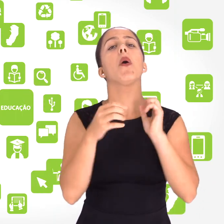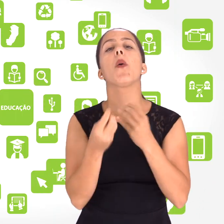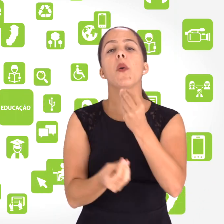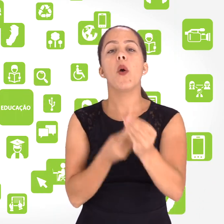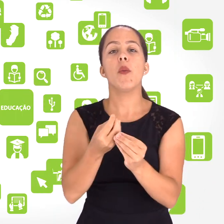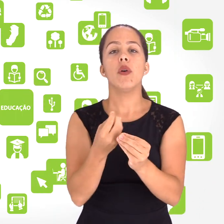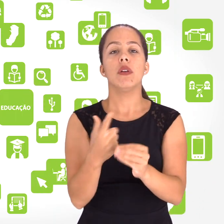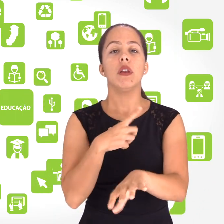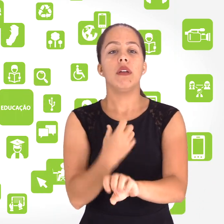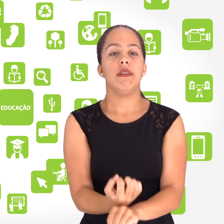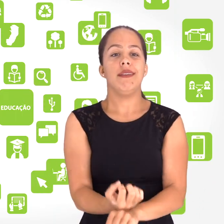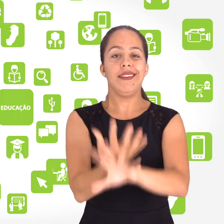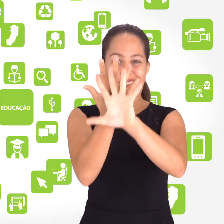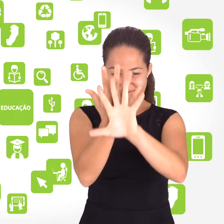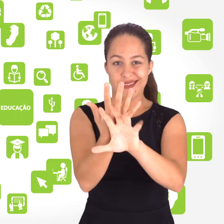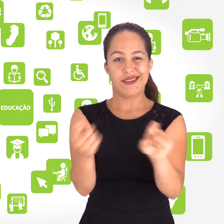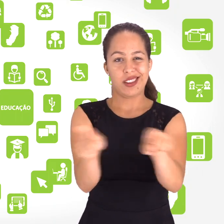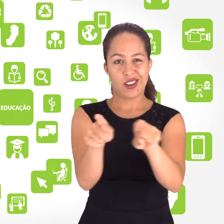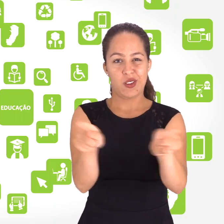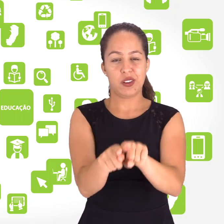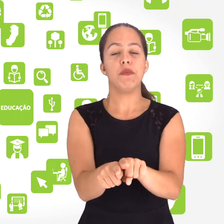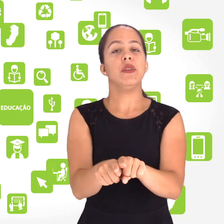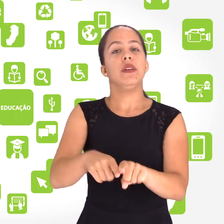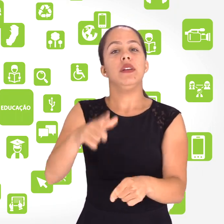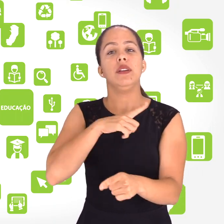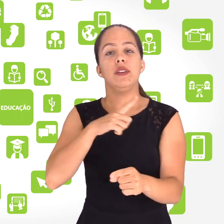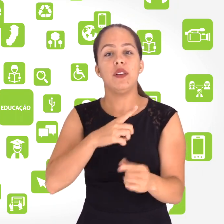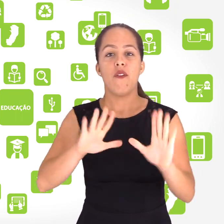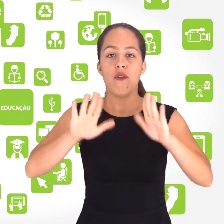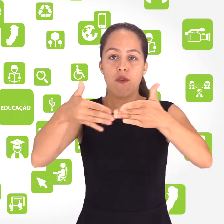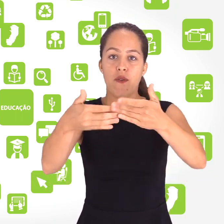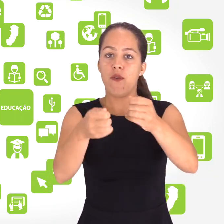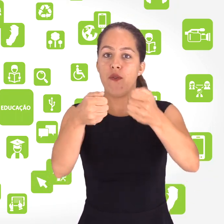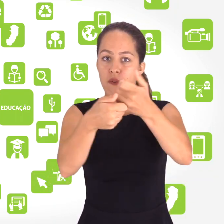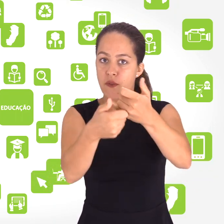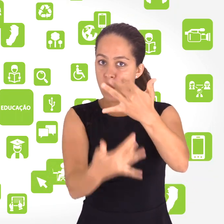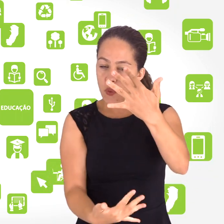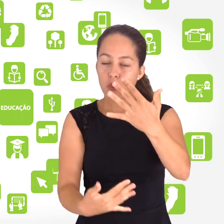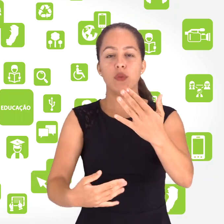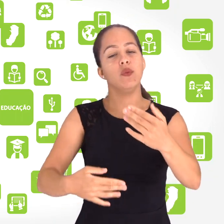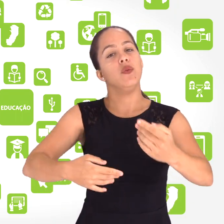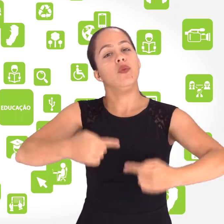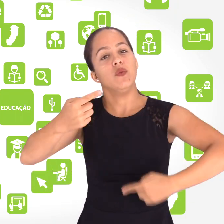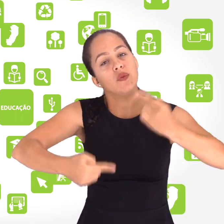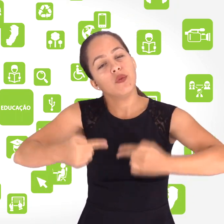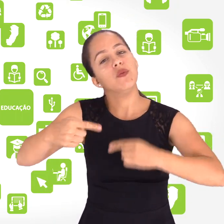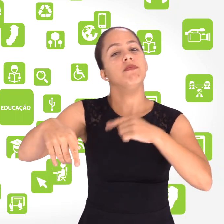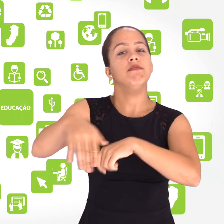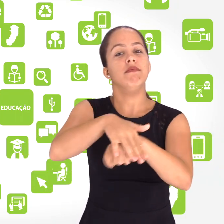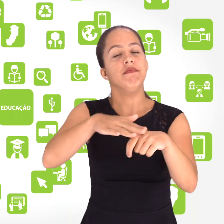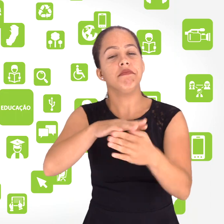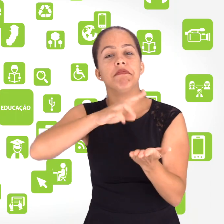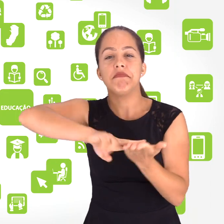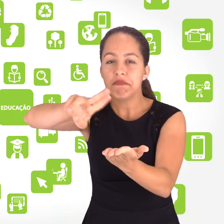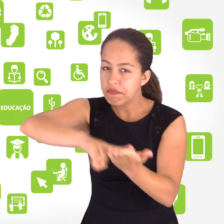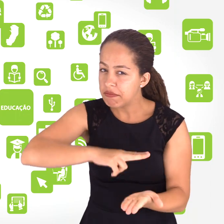conhecimento, por meio de fóruns, de chats, de web conferência, de atividades de registro, enfim,